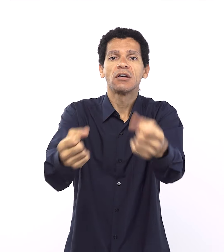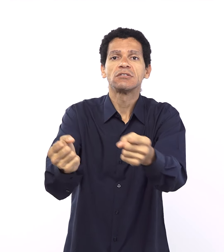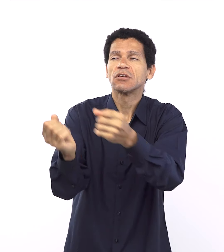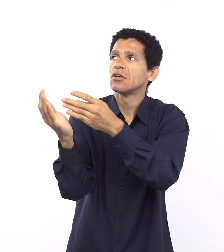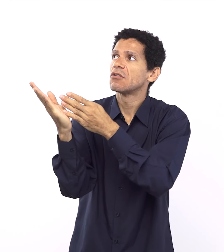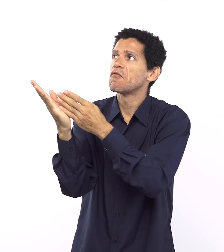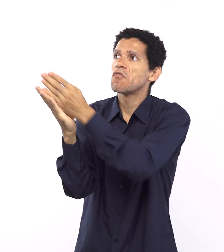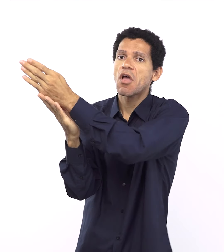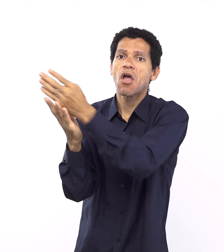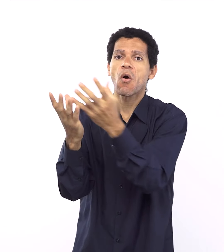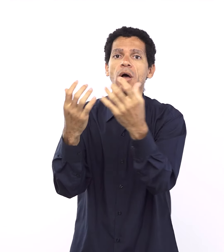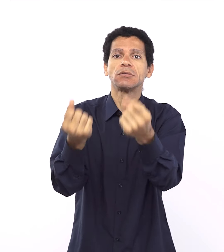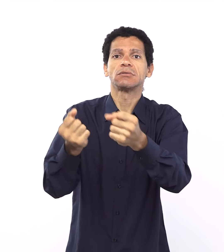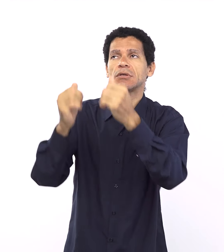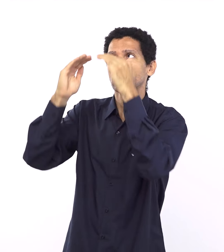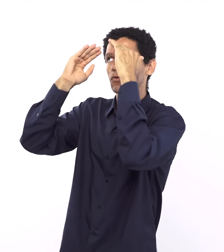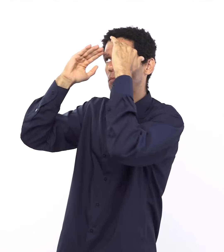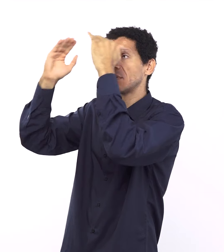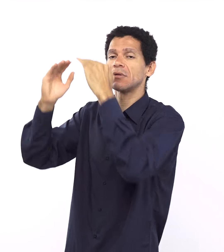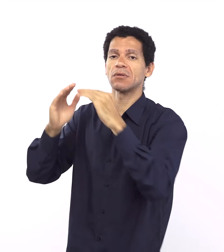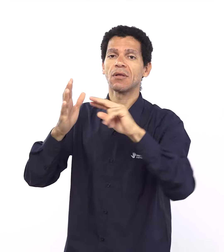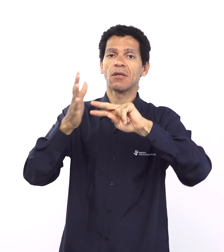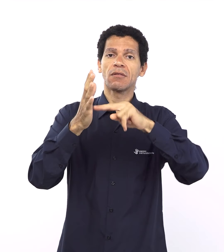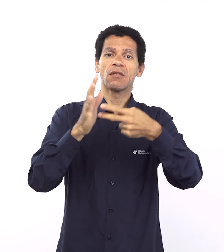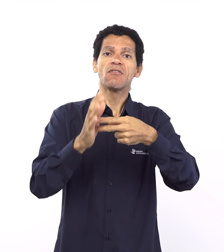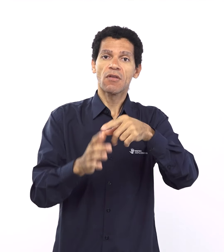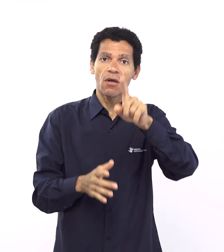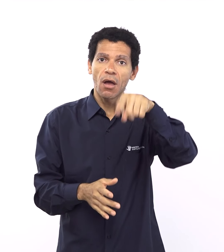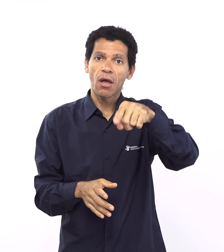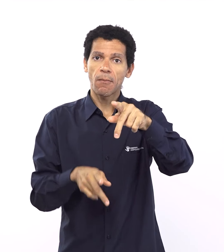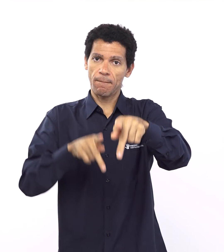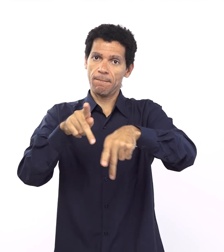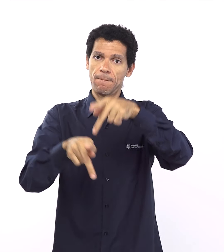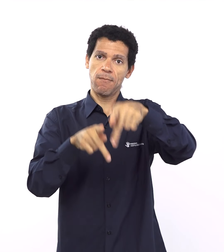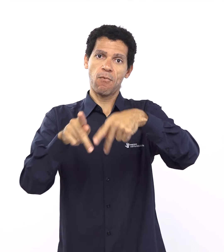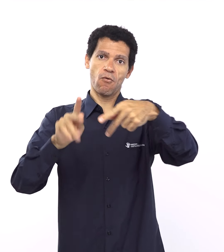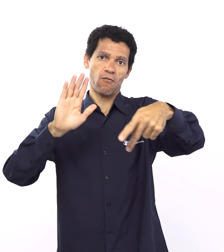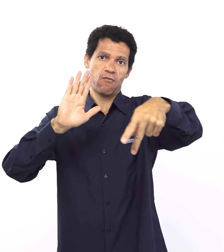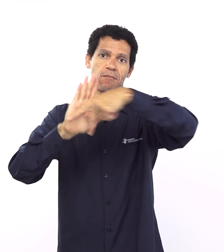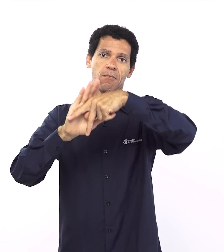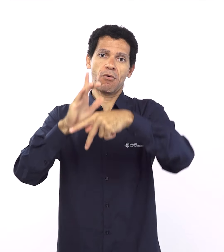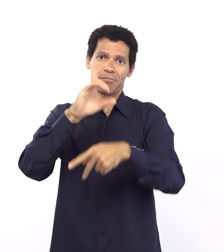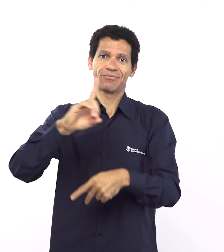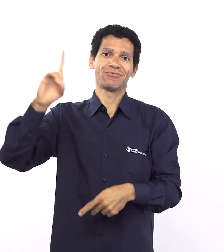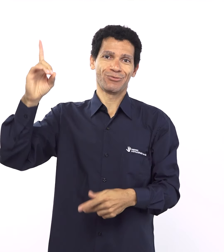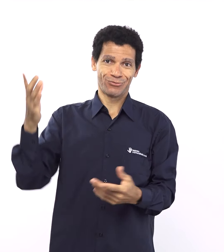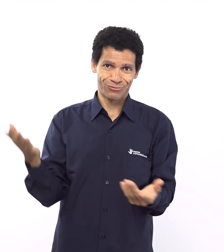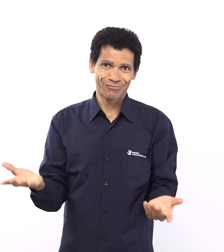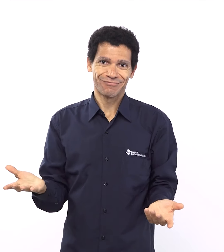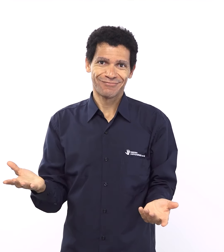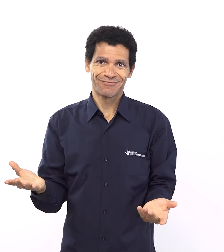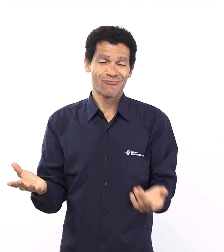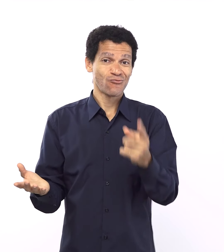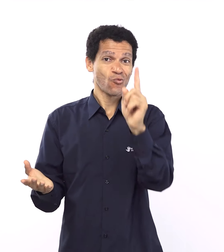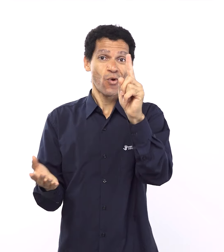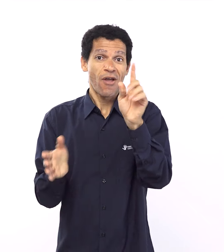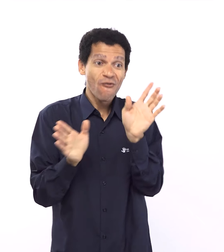temperar o mundo inteiro para poder encontrar com Deus né e finalmente fechar esse seco do